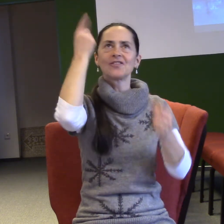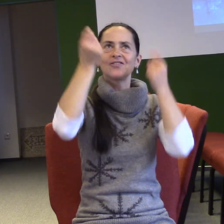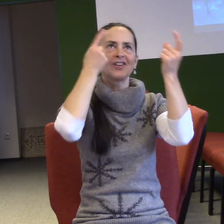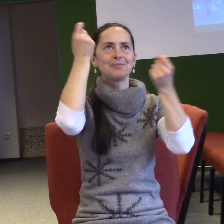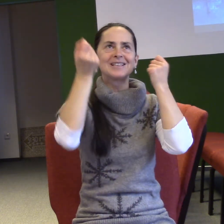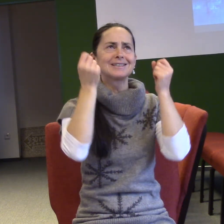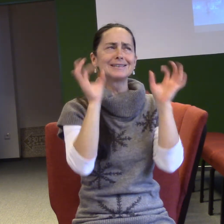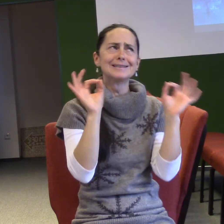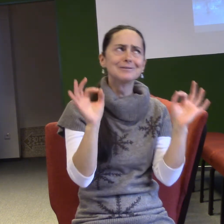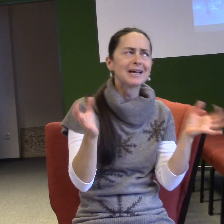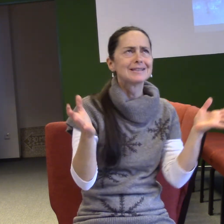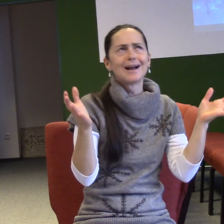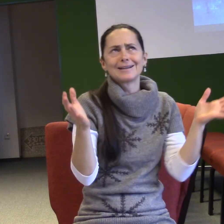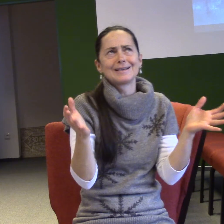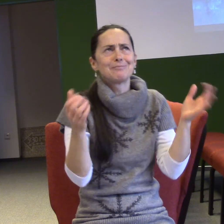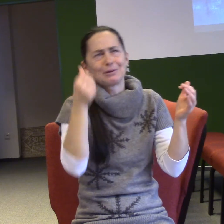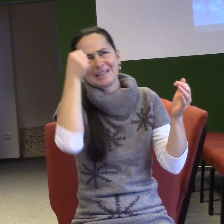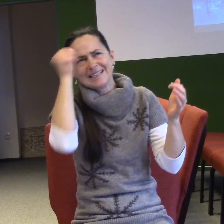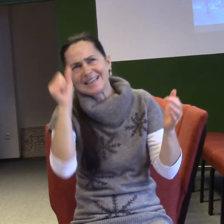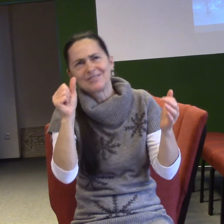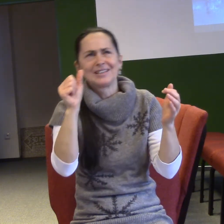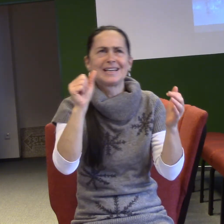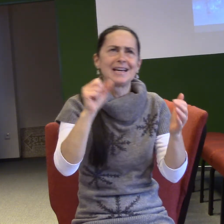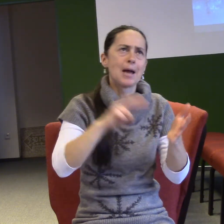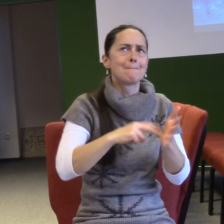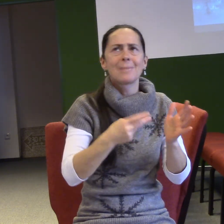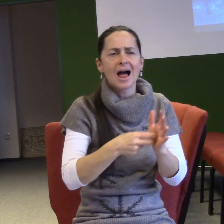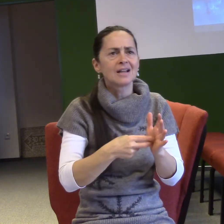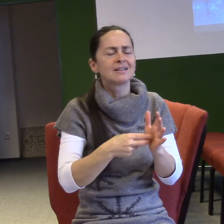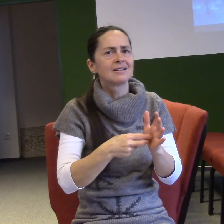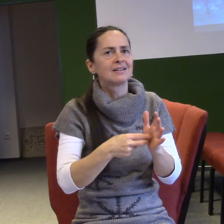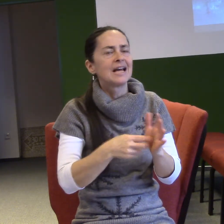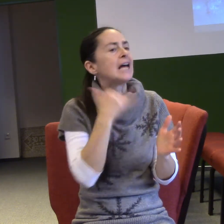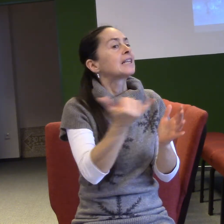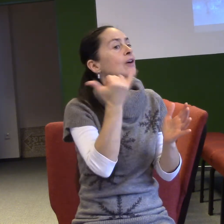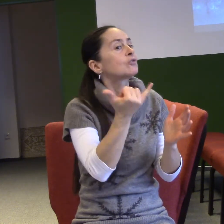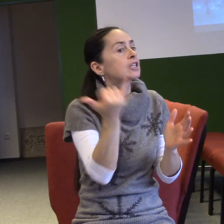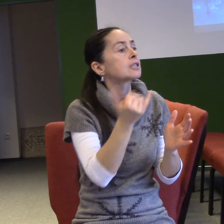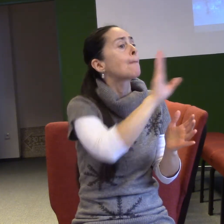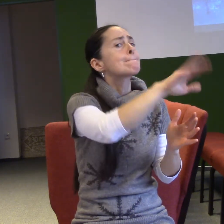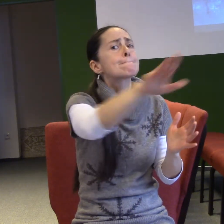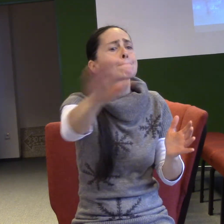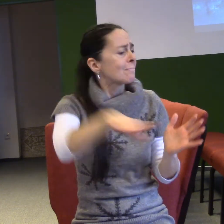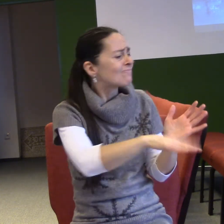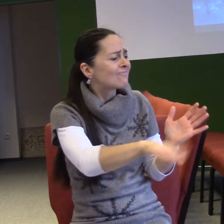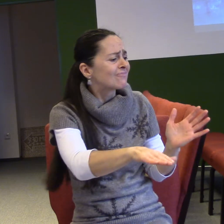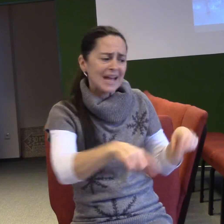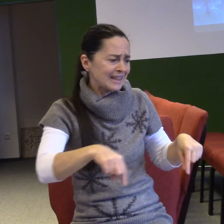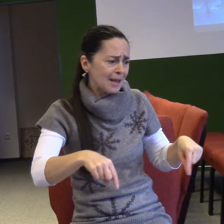zvláštní způsob, jak naplnit svoje záměry, tak říká neboj se. Neboj se, nestrachuj se, protože moje plány se